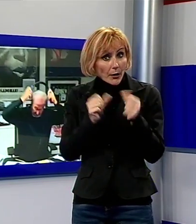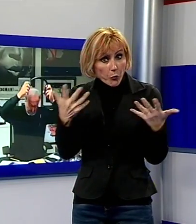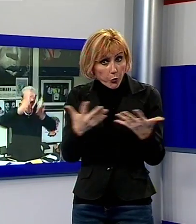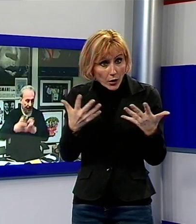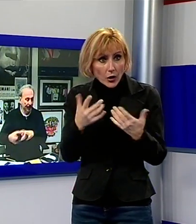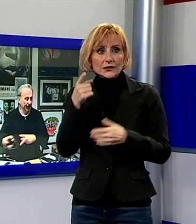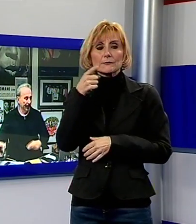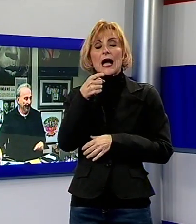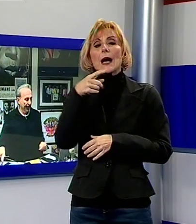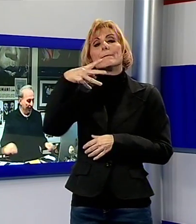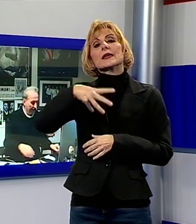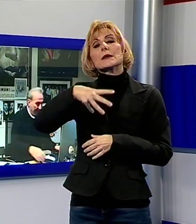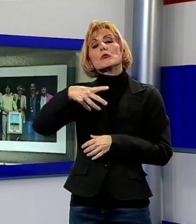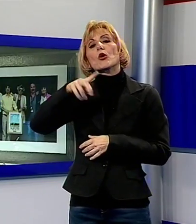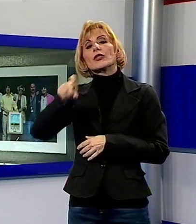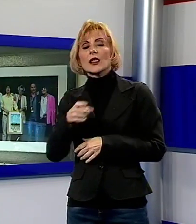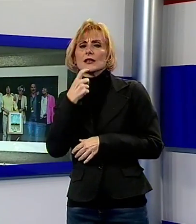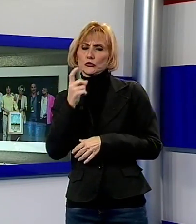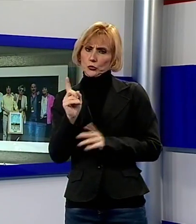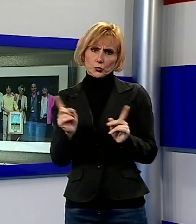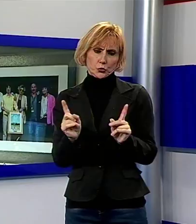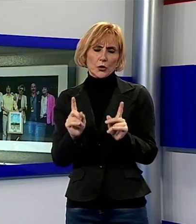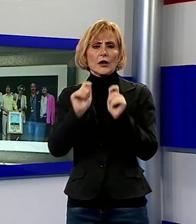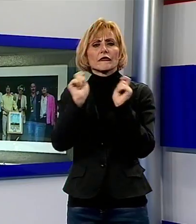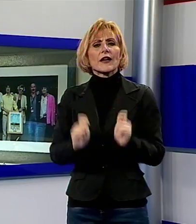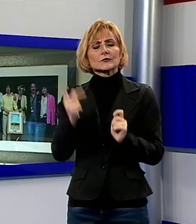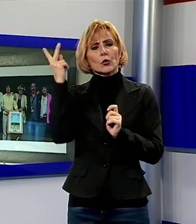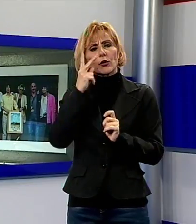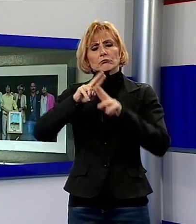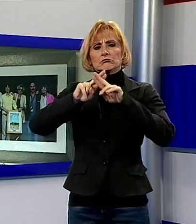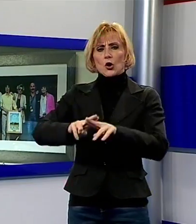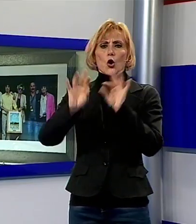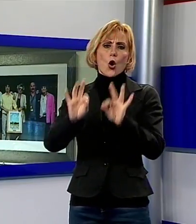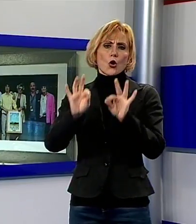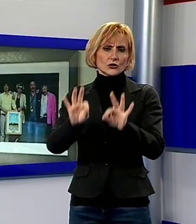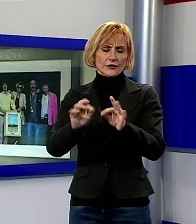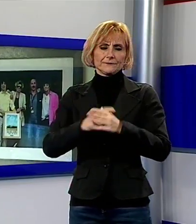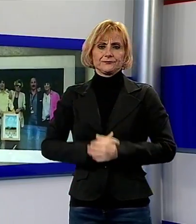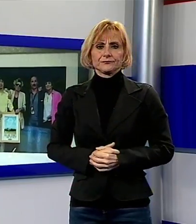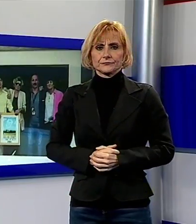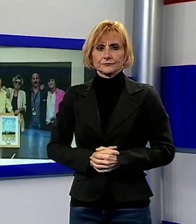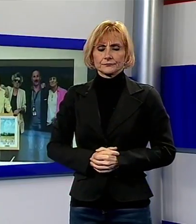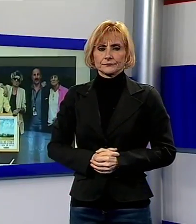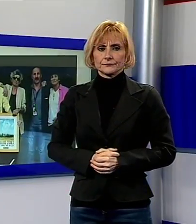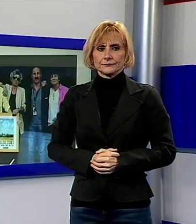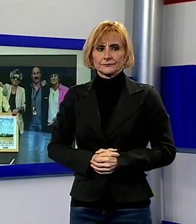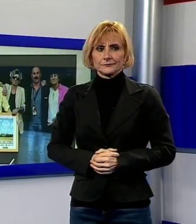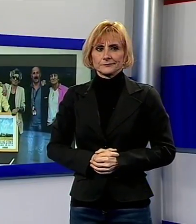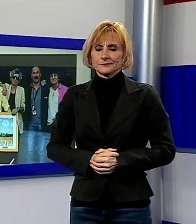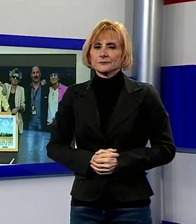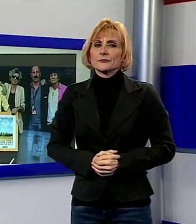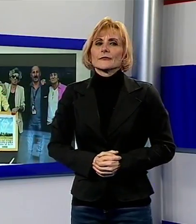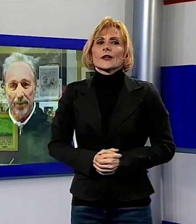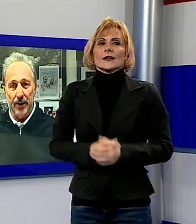Camaiore, fuga subito qualsiasi timore. Il festival lucchese, dice, rimarrà così com'è. Intanto non cambia assolutamente